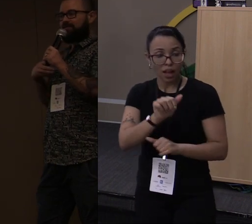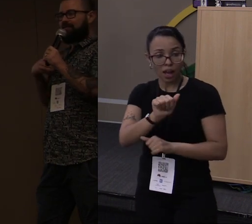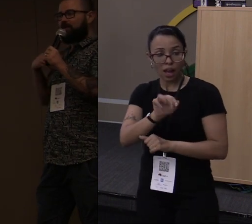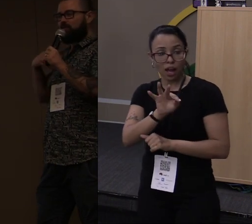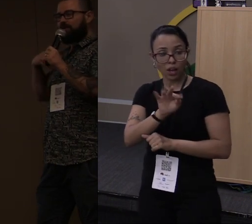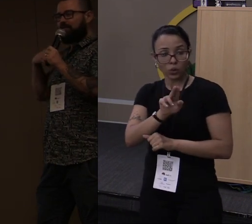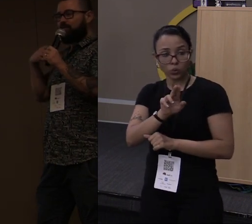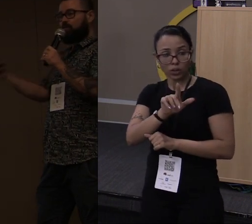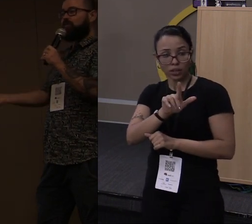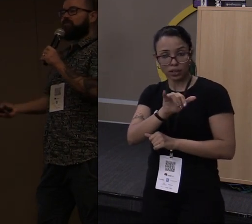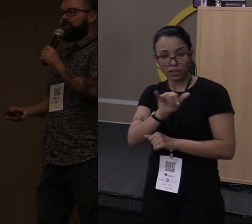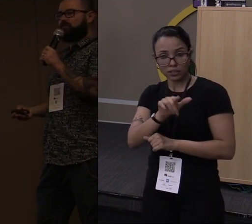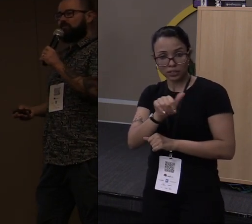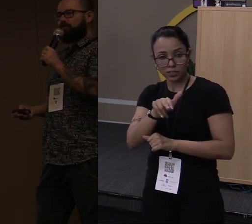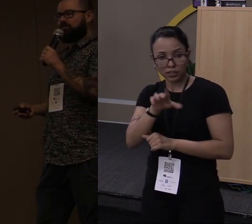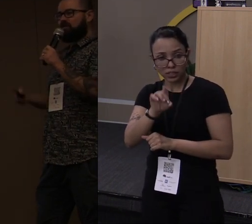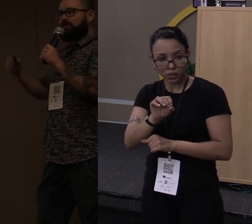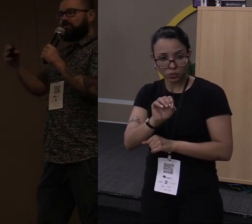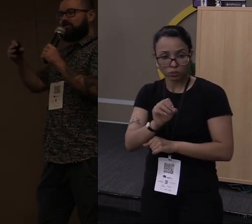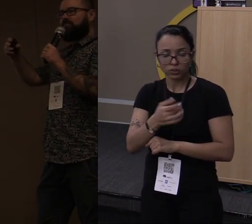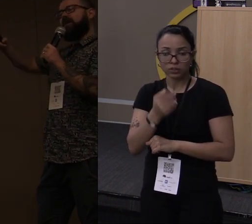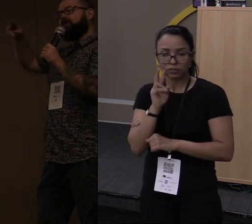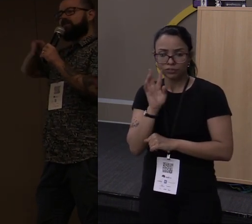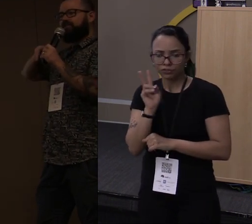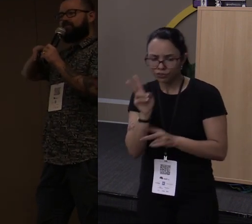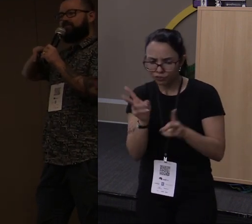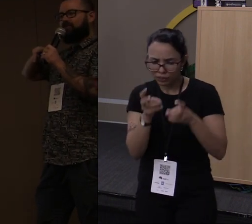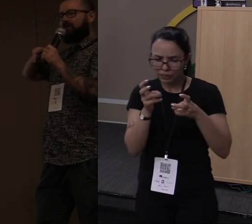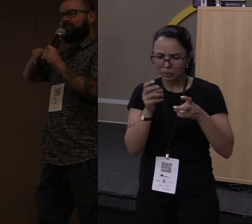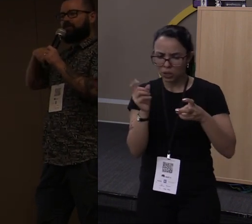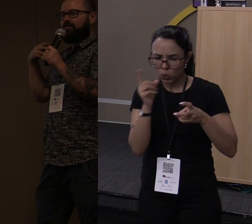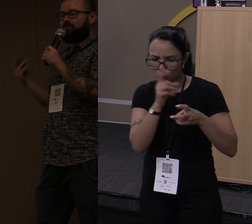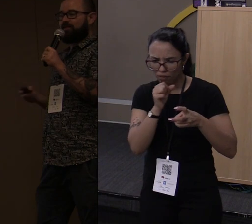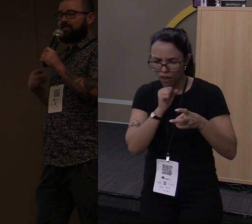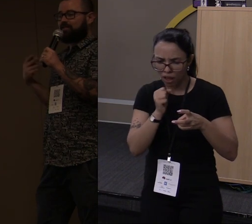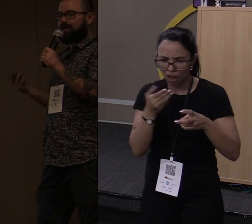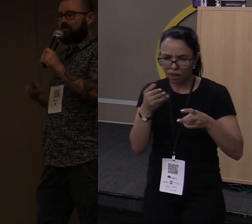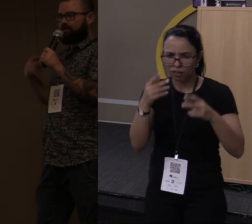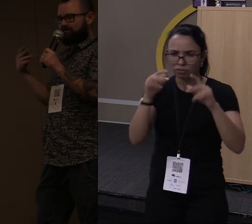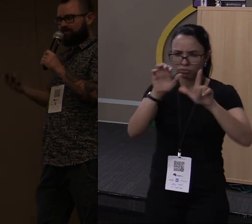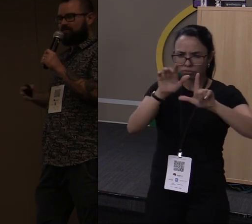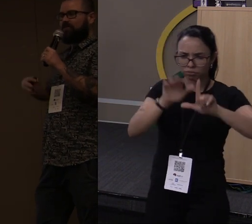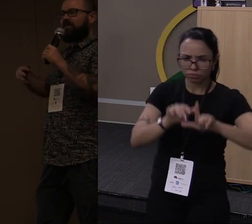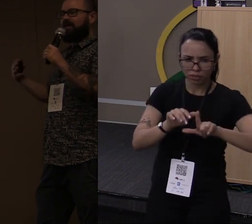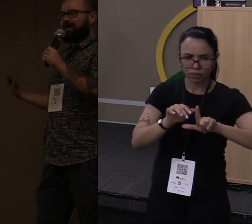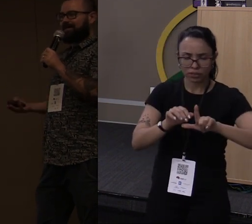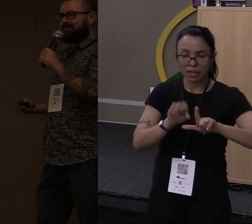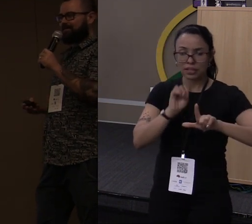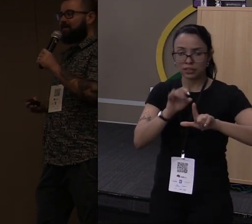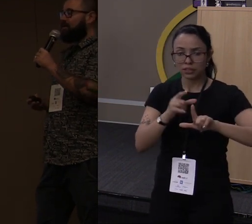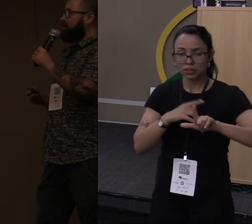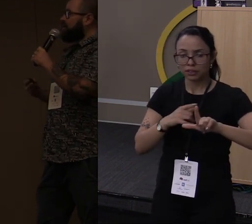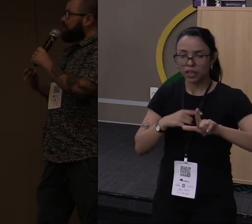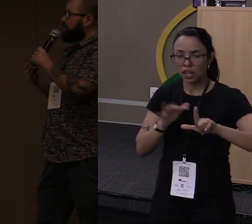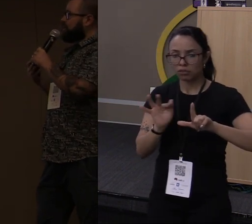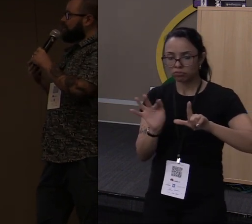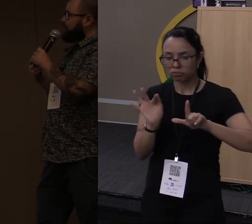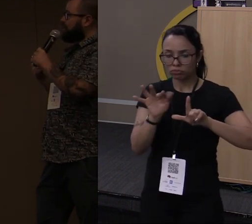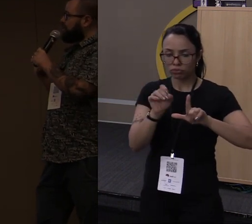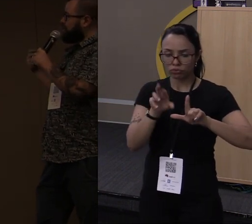alguma coisa que está abandonada por muito tempo no Rust. Se tiver, alguém já fez um fork porque a comunidade está começando a crescer